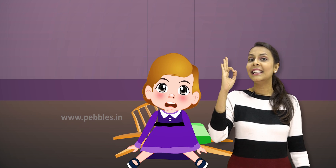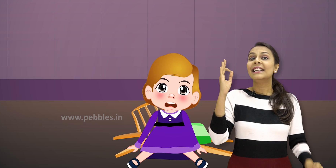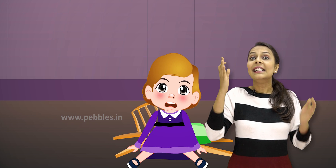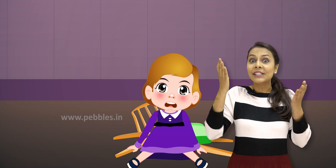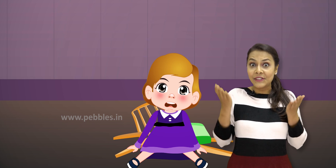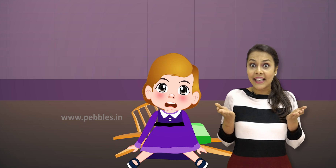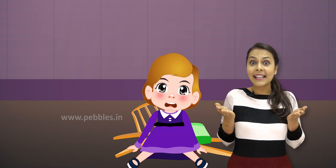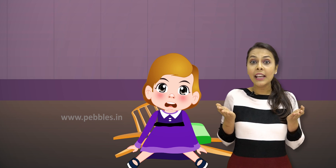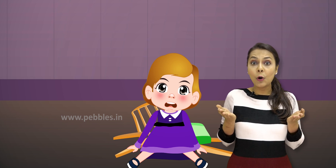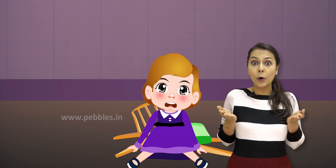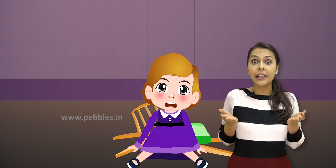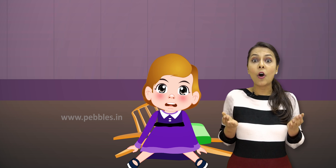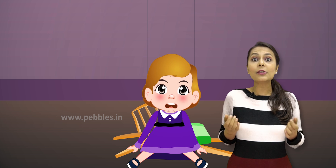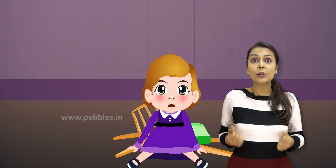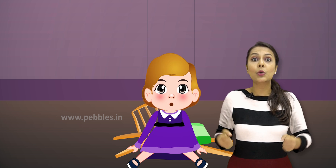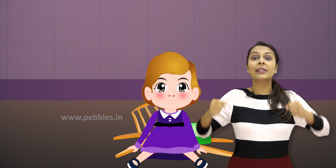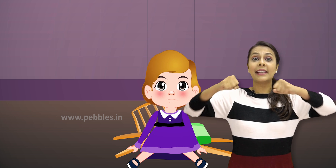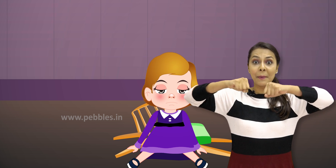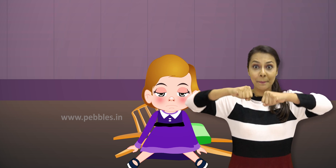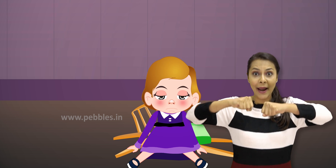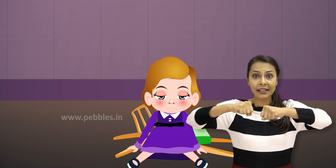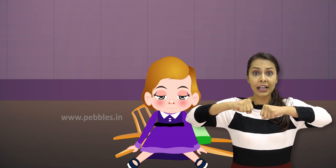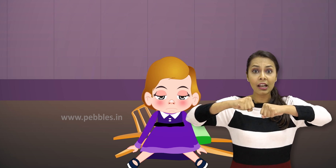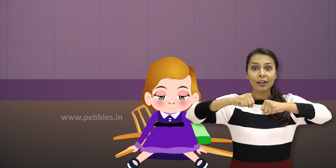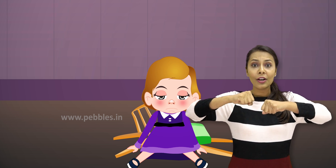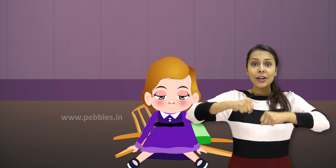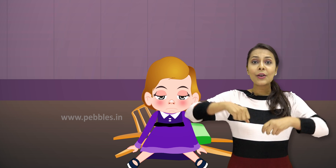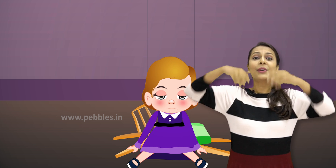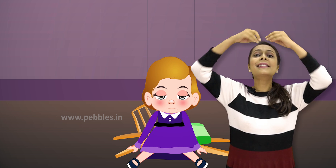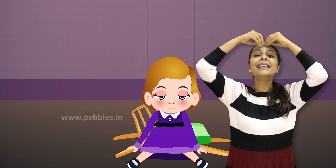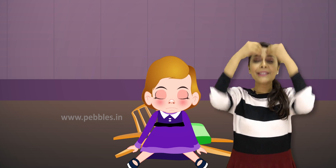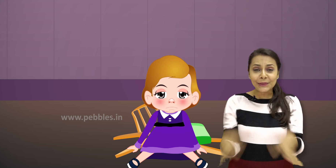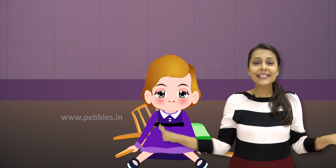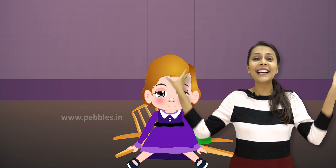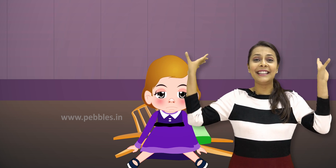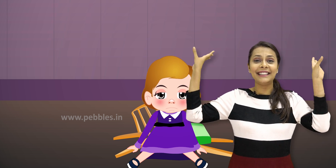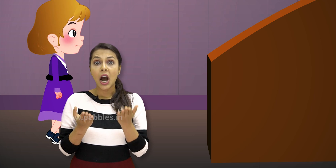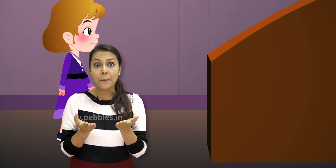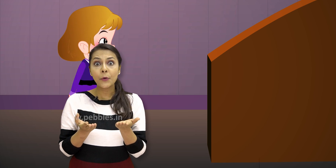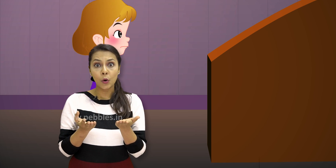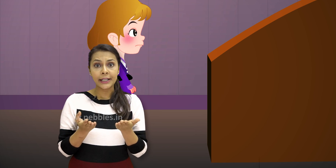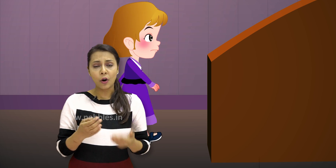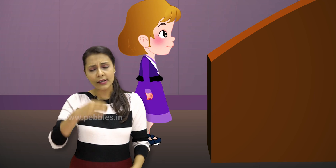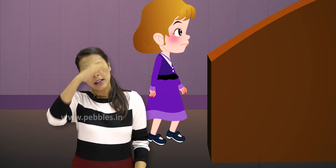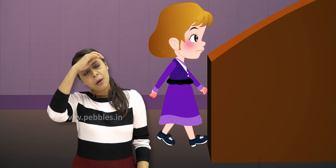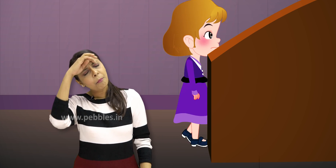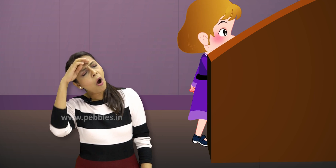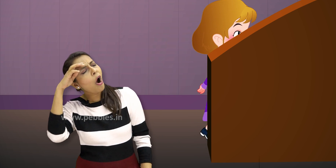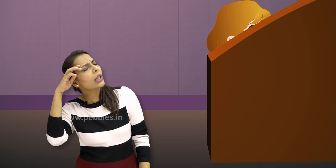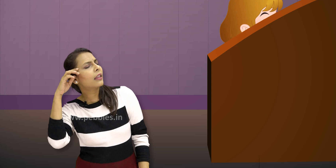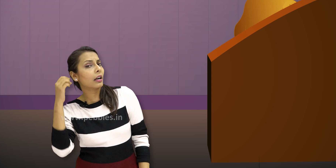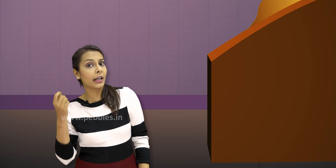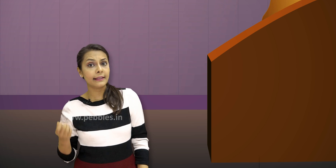थी जैसे ही गोल्डी लॉक्स उस खुर्सी पर बैटी खुर्सी टूट गई अब गोल्डी लॉक्स